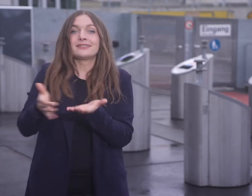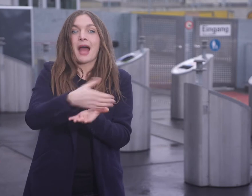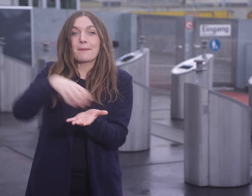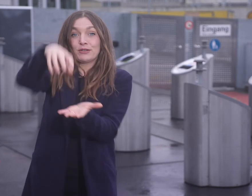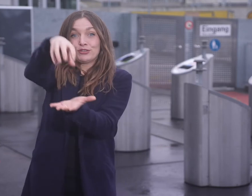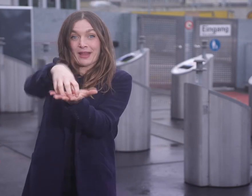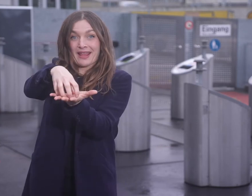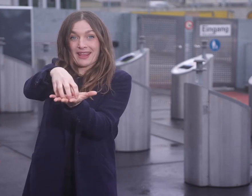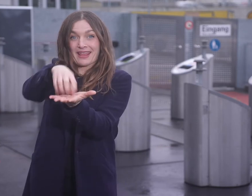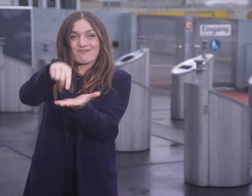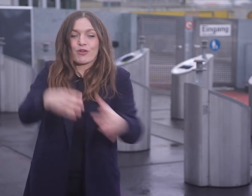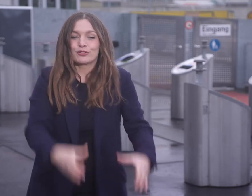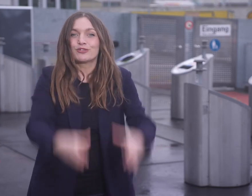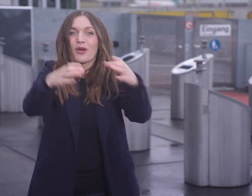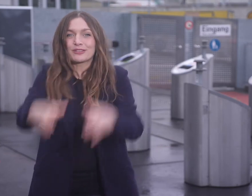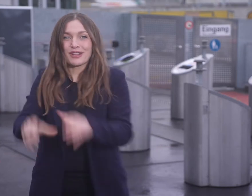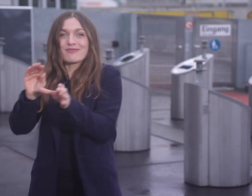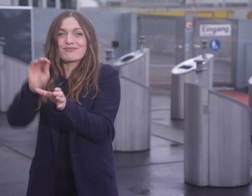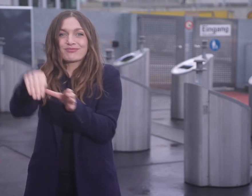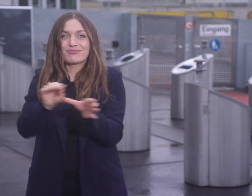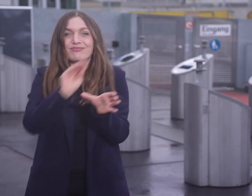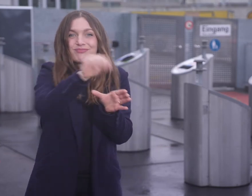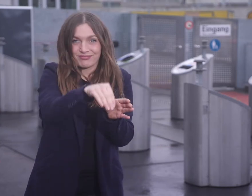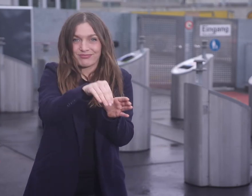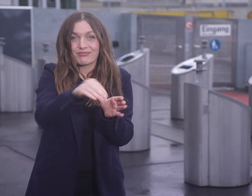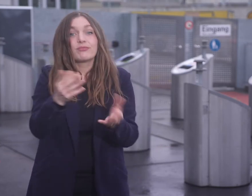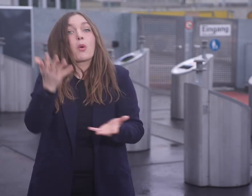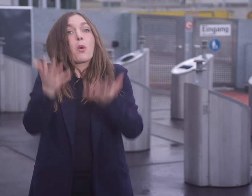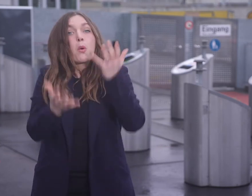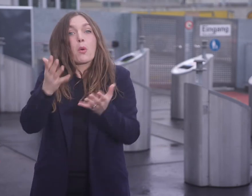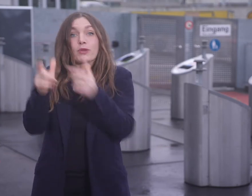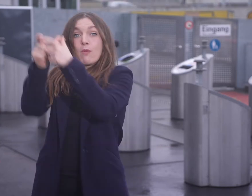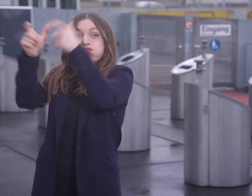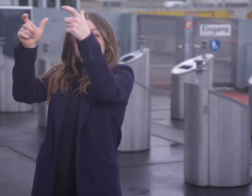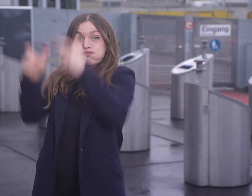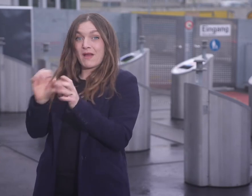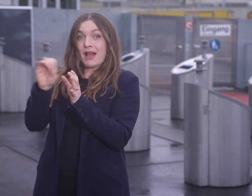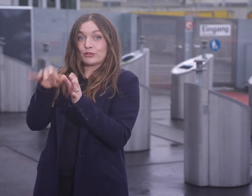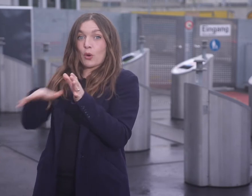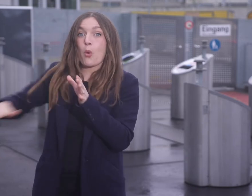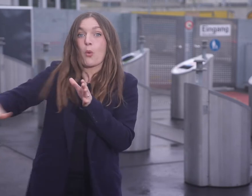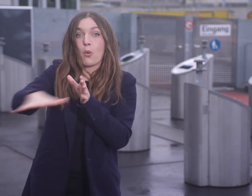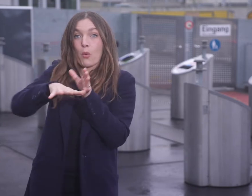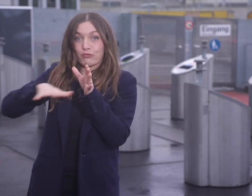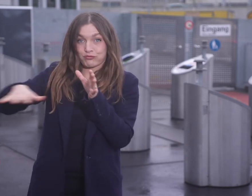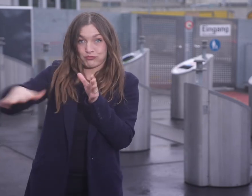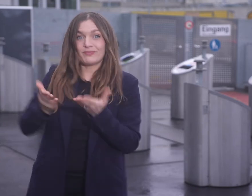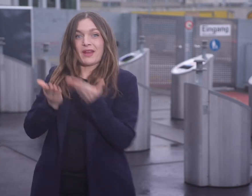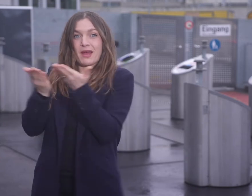an den Quartiersammelstellen entsorgen, andere nur in den Entsorgungshöfen oder im Öko-Infomobil. Diese